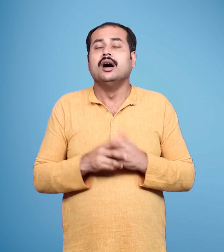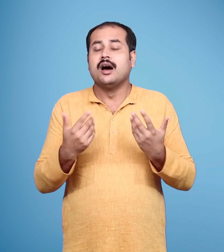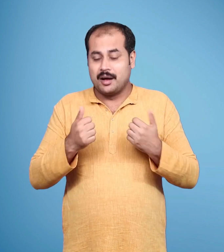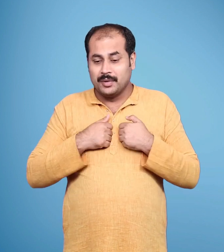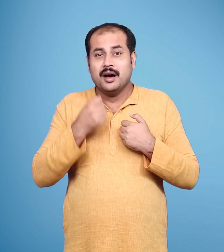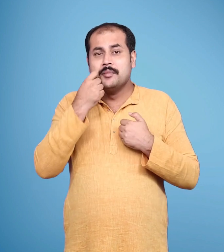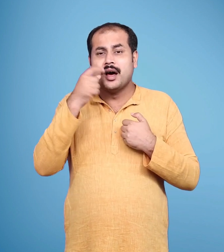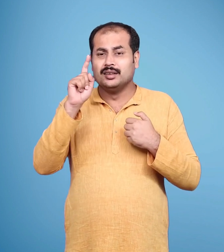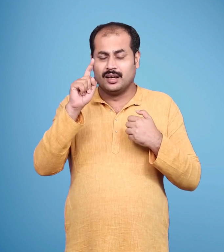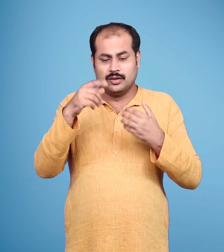पिता को खोकर